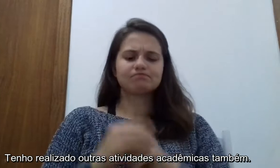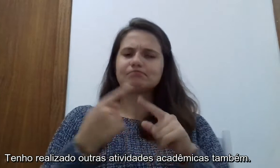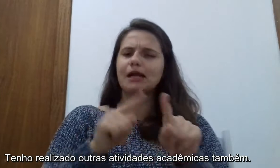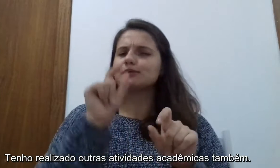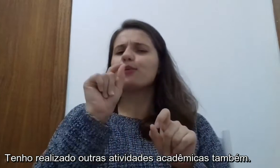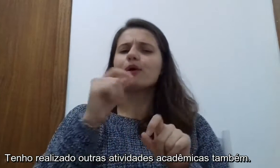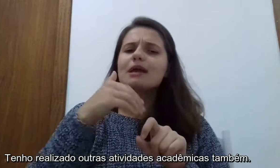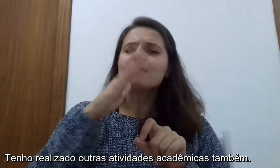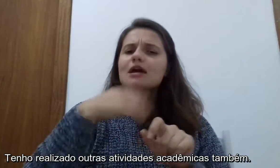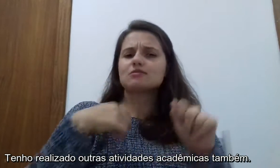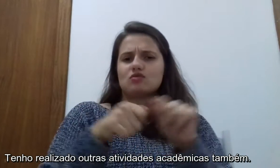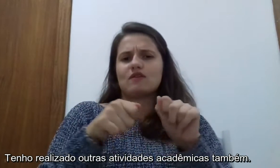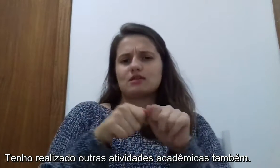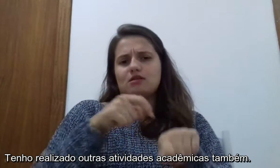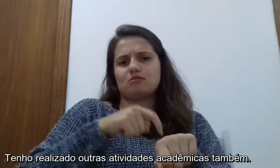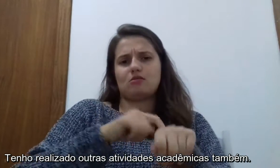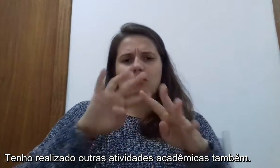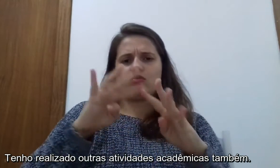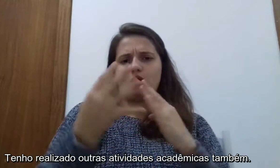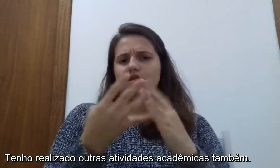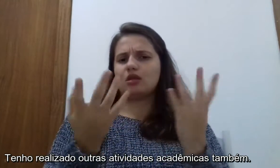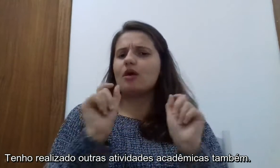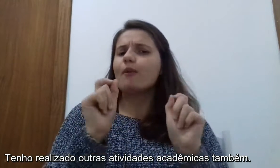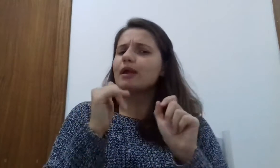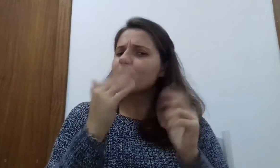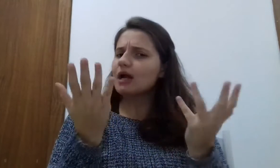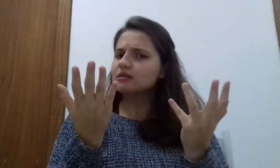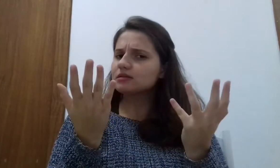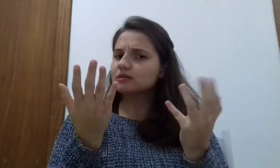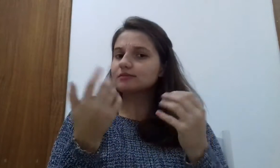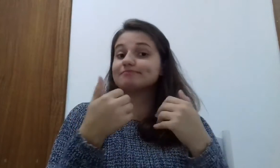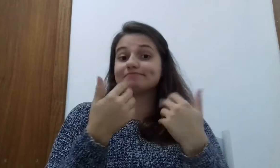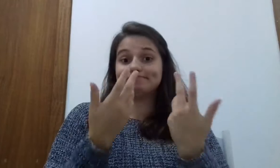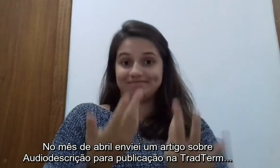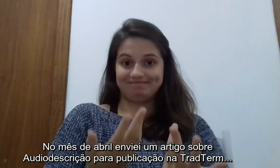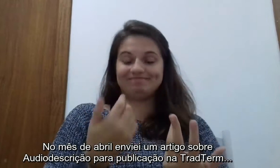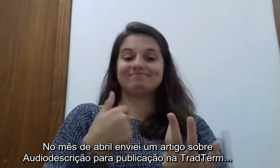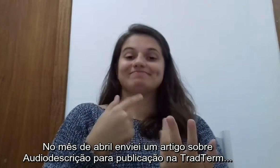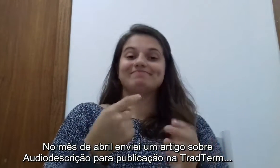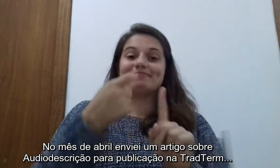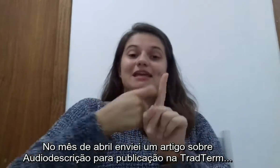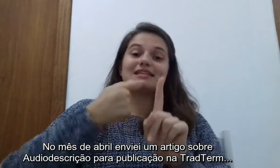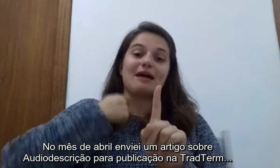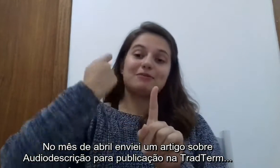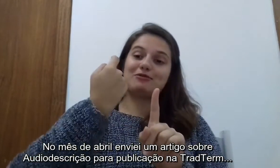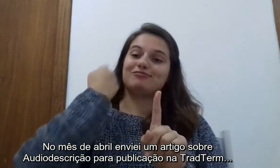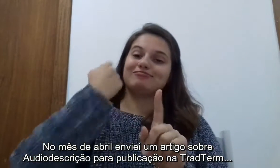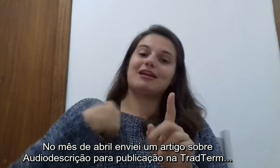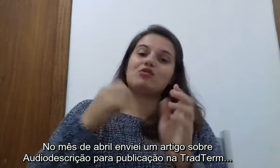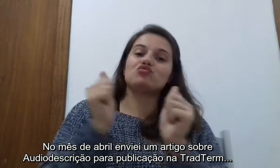Tenho realizado outras atividades acadêmicas também. No mês de abril, enviei um artigo sobre audiodescrição